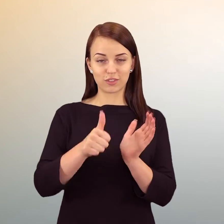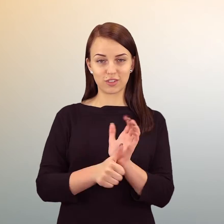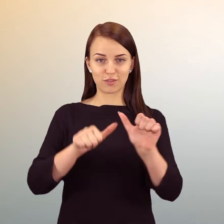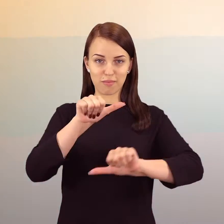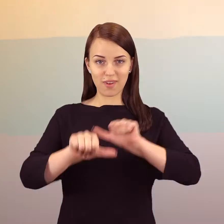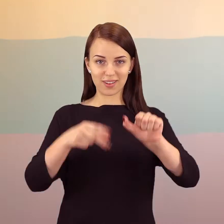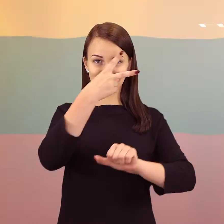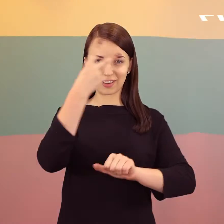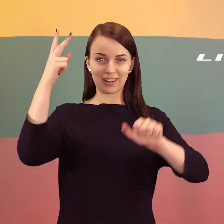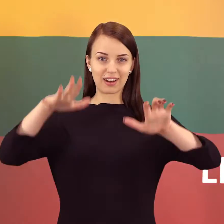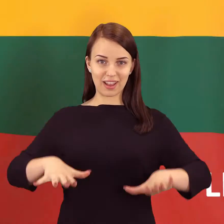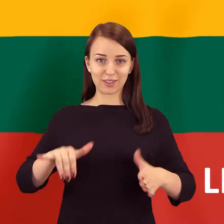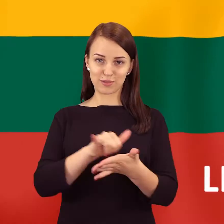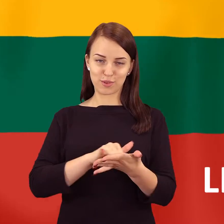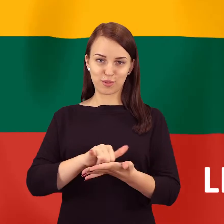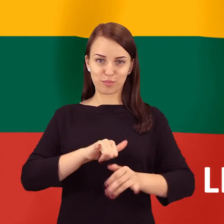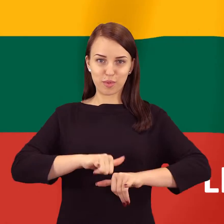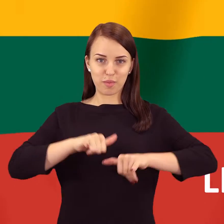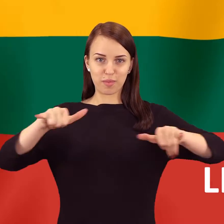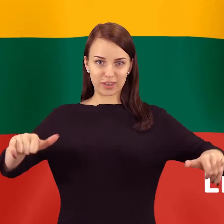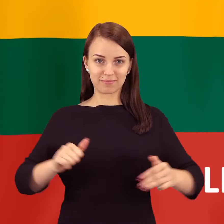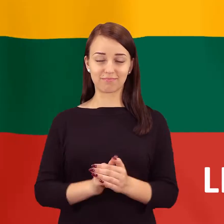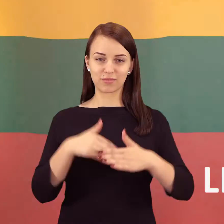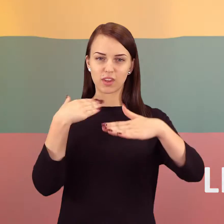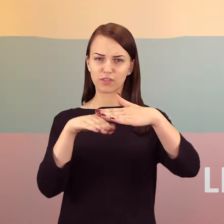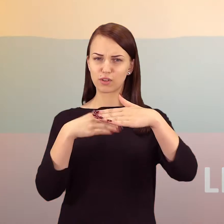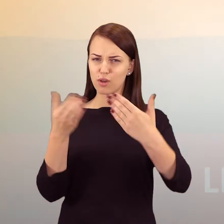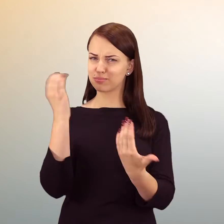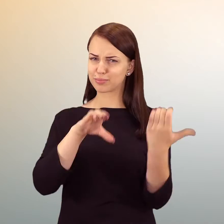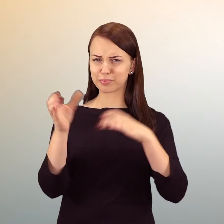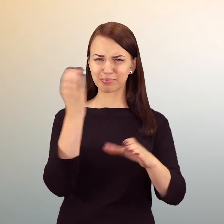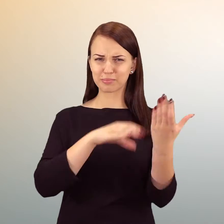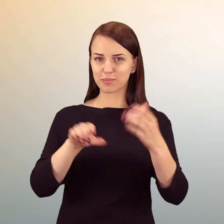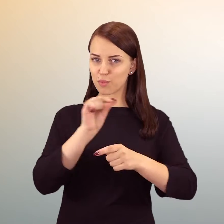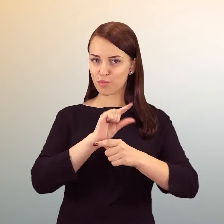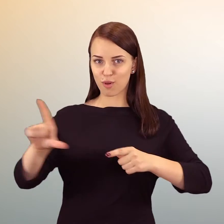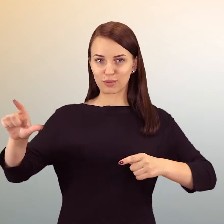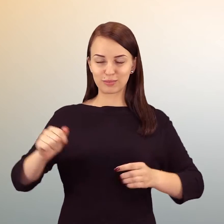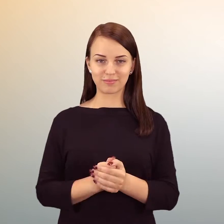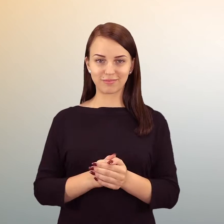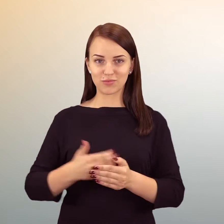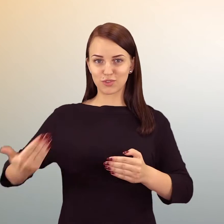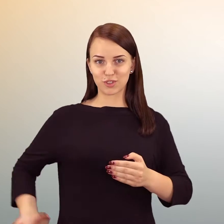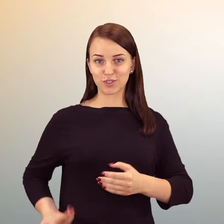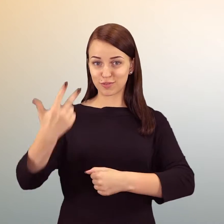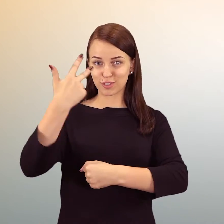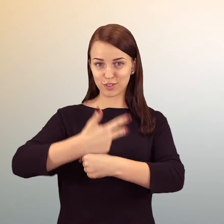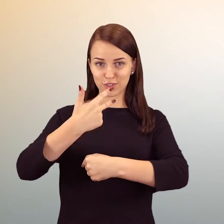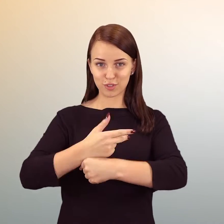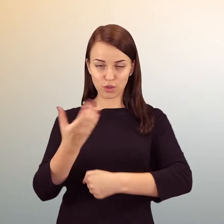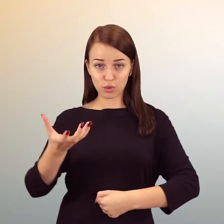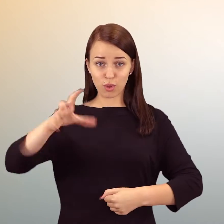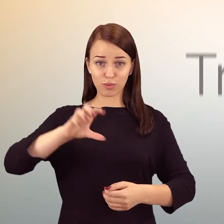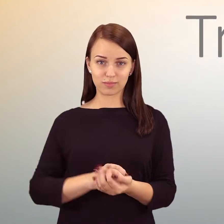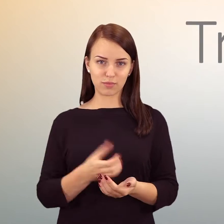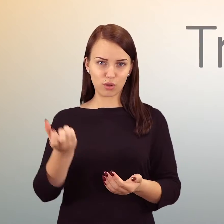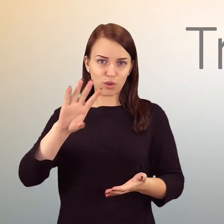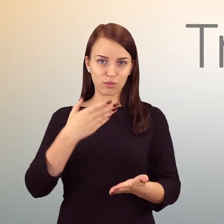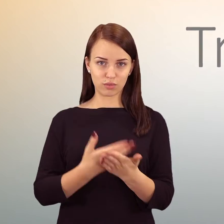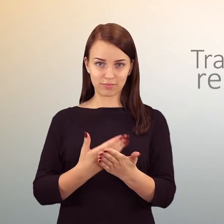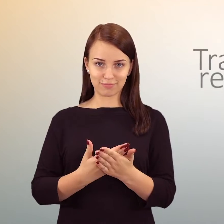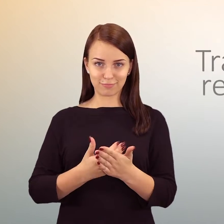2016 metai yra YouTube lūžio metai Lietuvoje. Jau dabar vaizdo įrašų kiekis auga eksponentiškai.